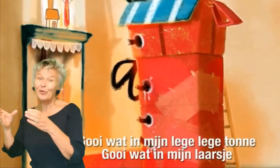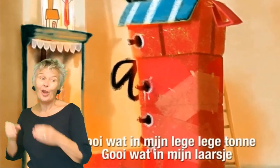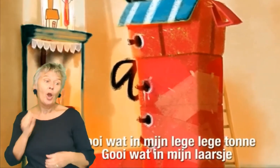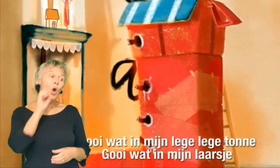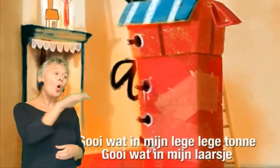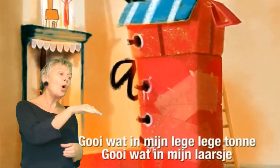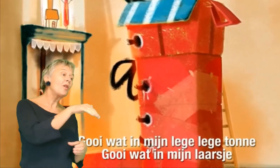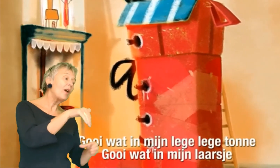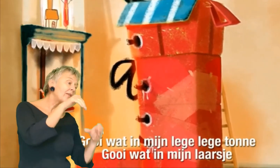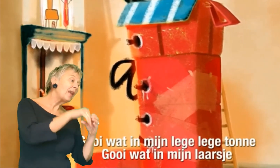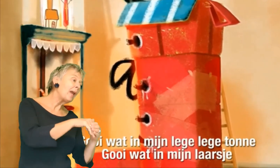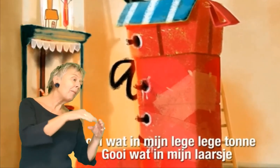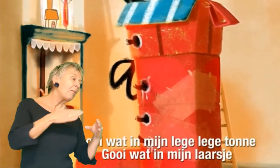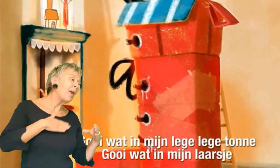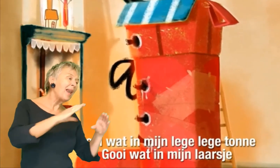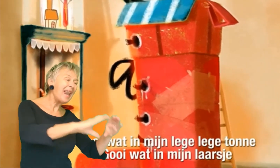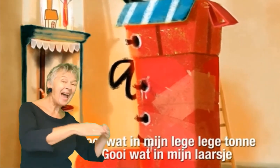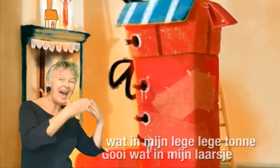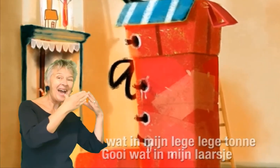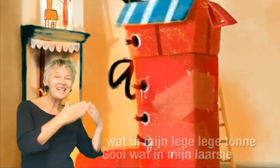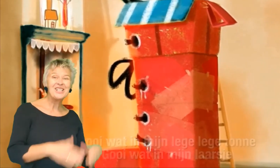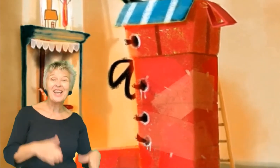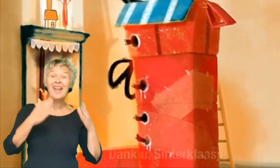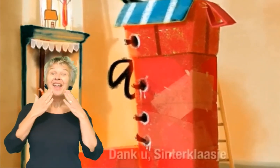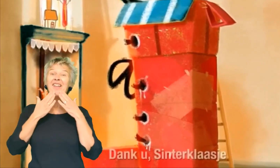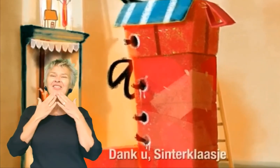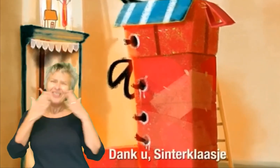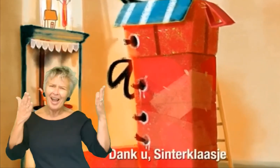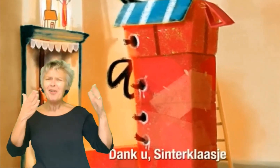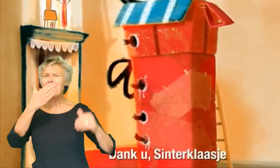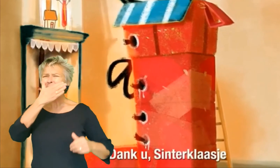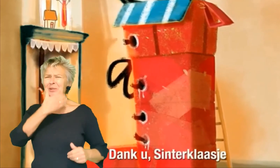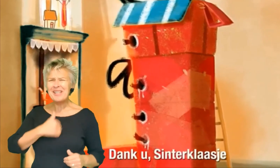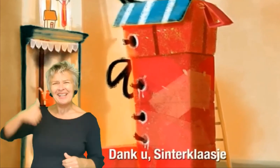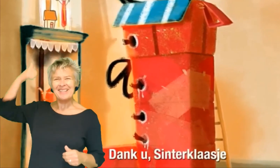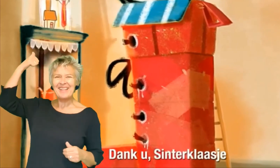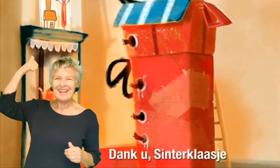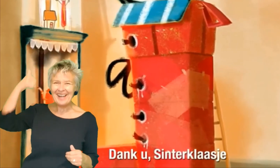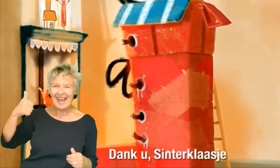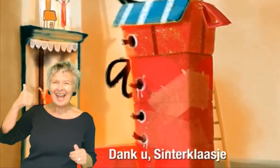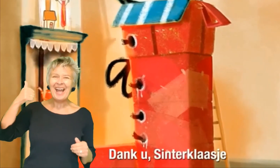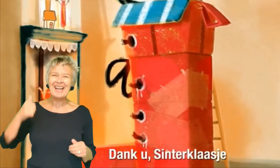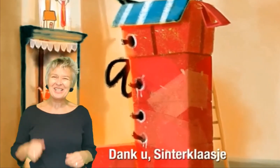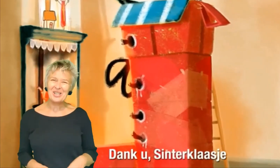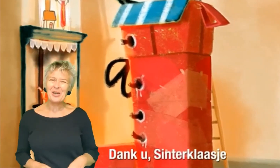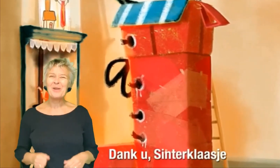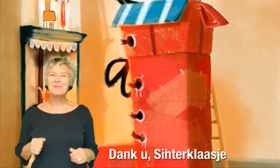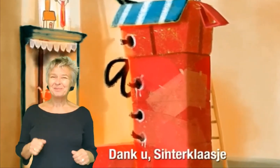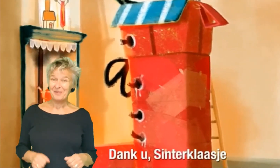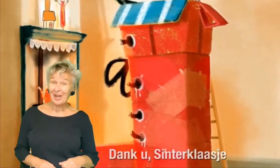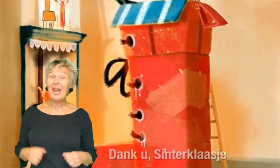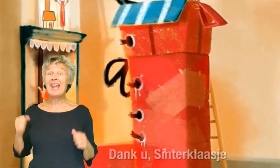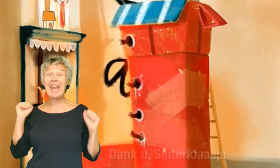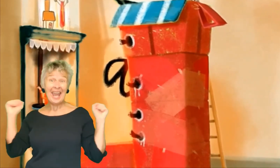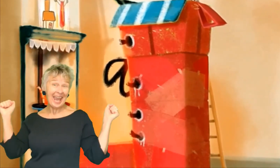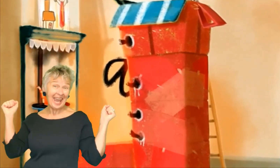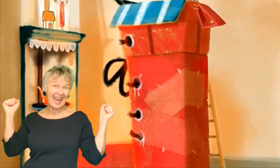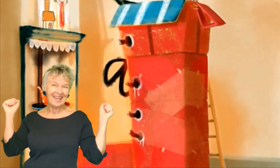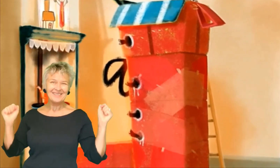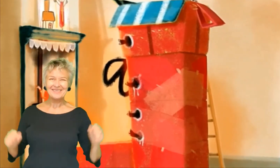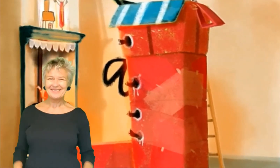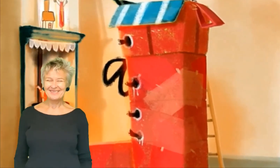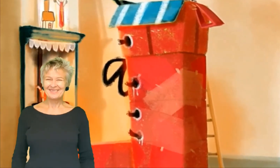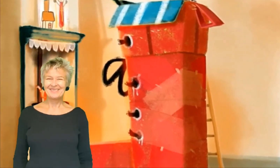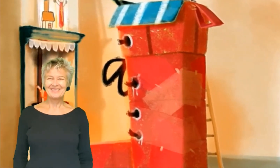lege tonnen. Gooi wat in m'n laarsje. Dank u, Sinterklaasje. Oh, yeah.